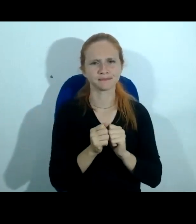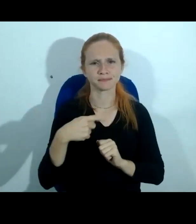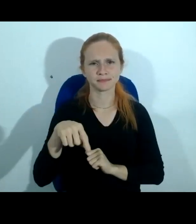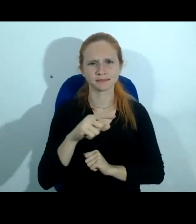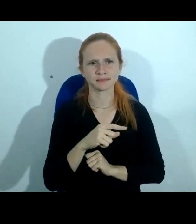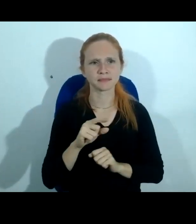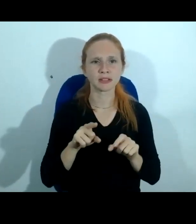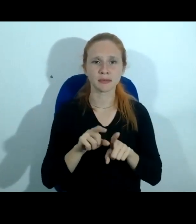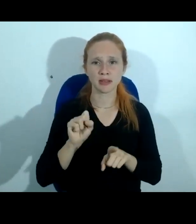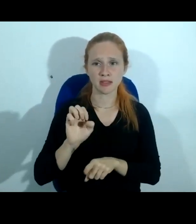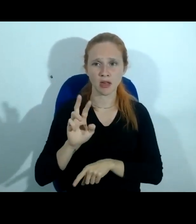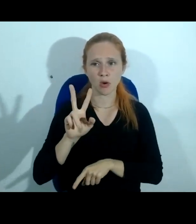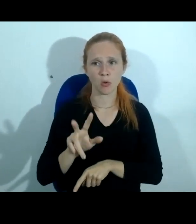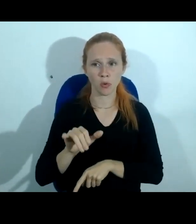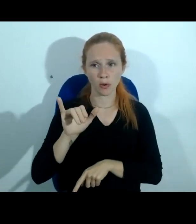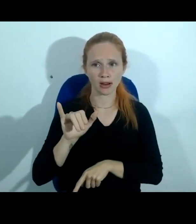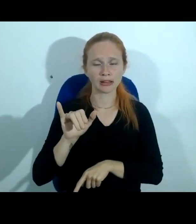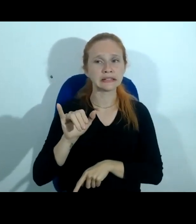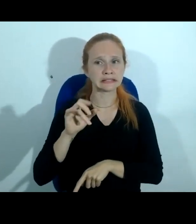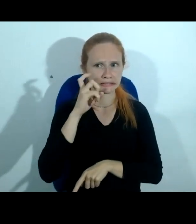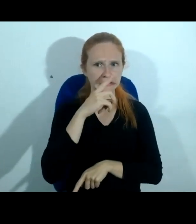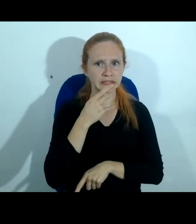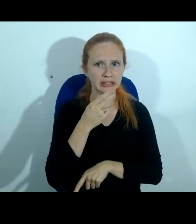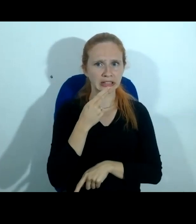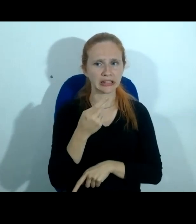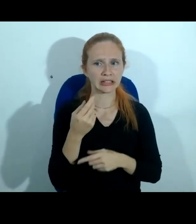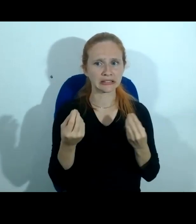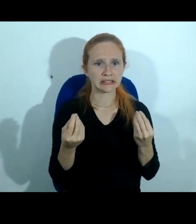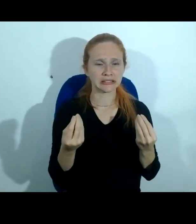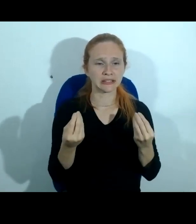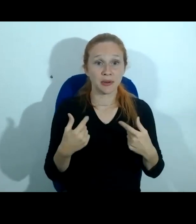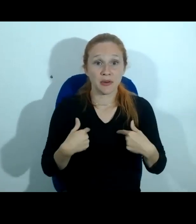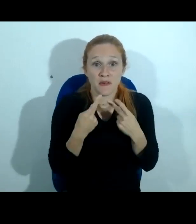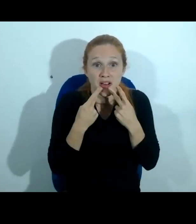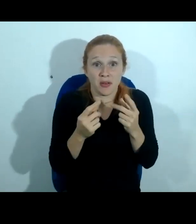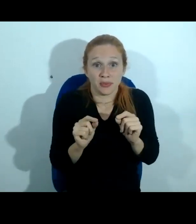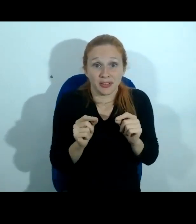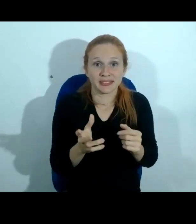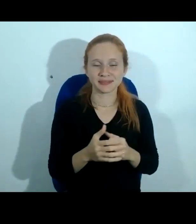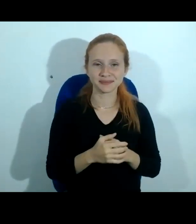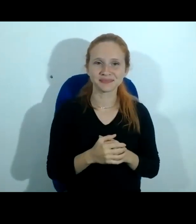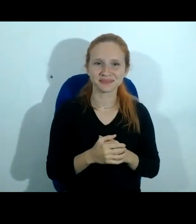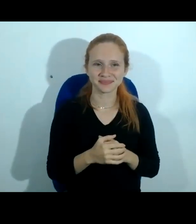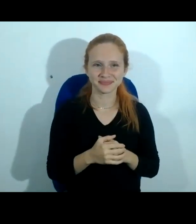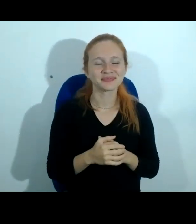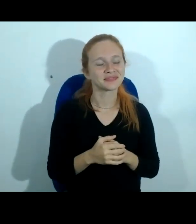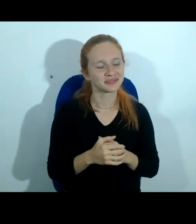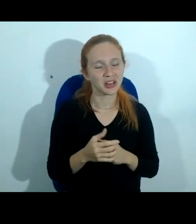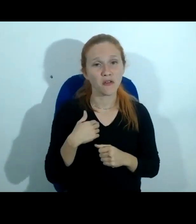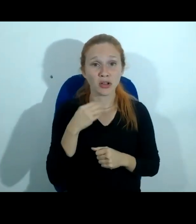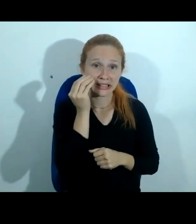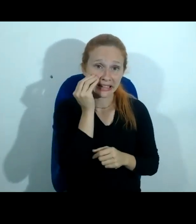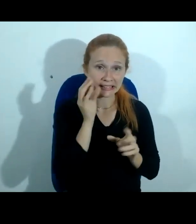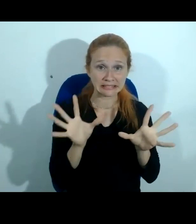doutor Sawey disse que já era difícil falar após a doutora Ivana então não sei nem o que será de mim agora então vou tentar ser bem prático porque